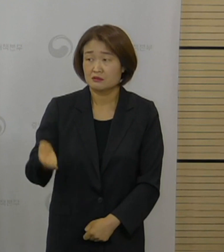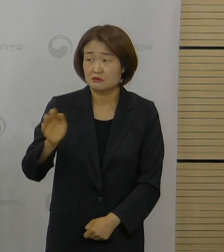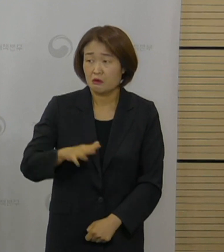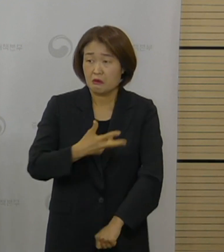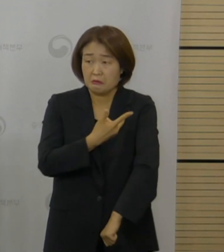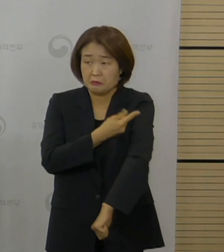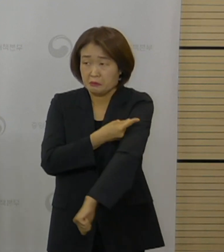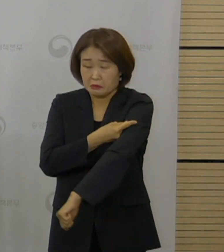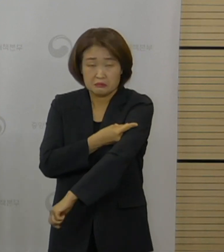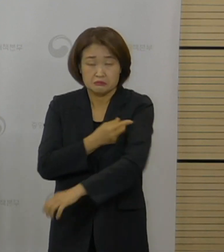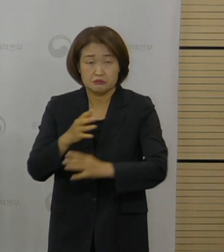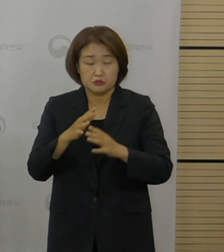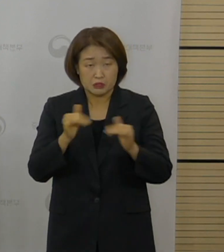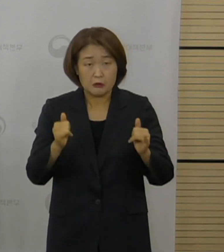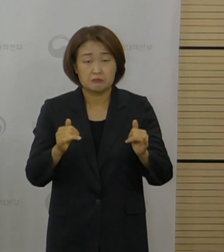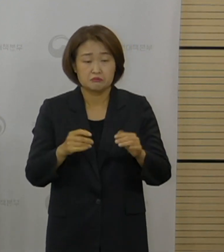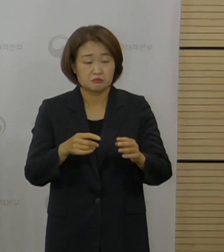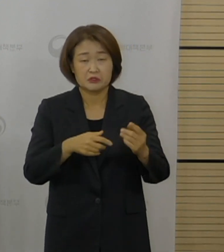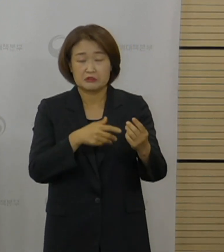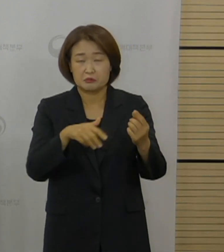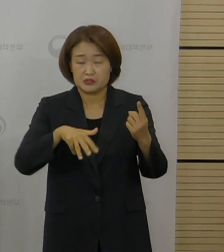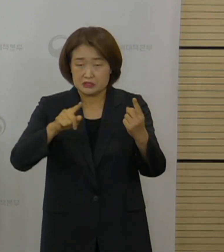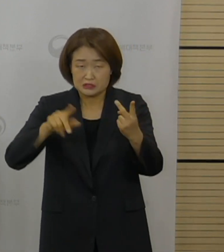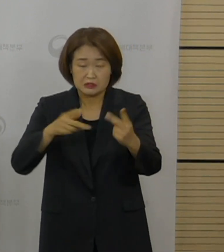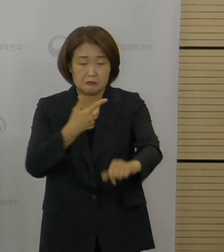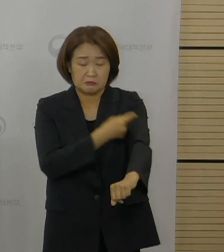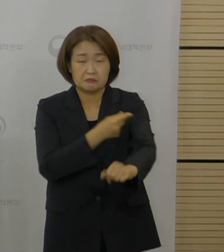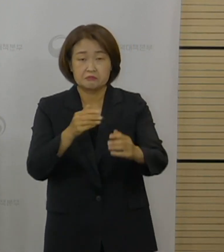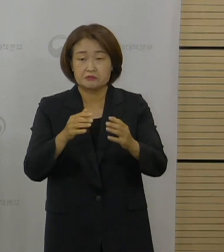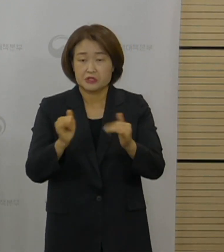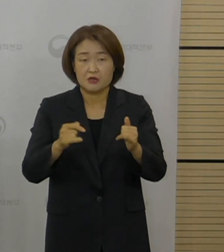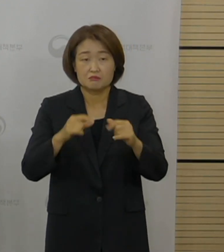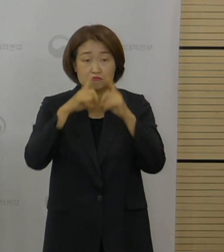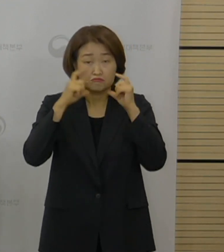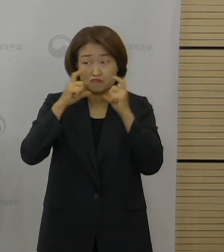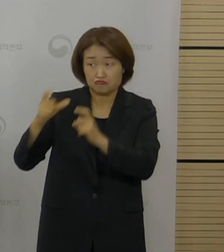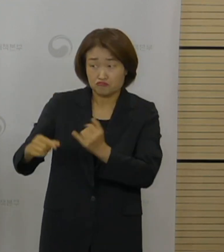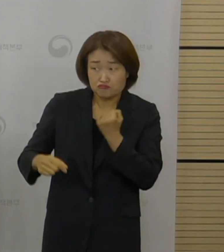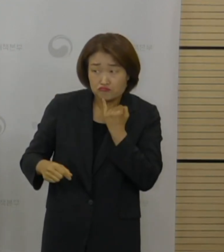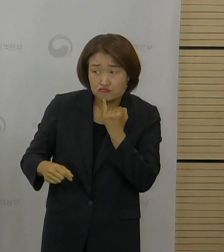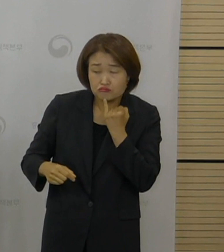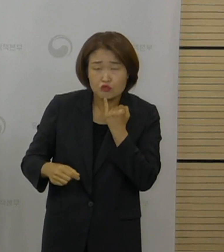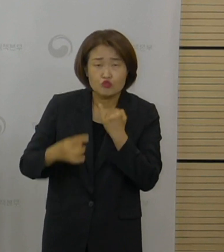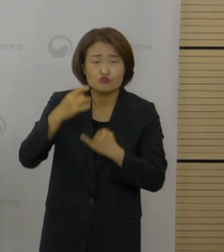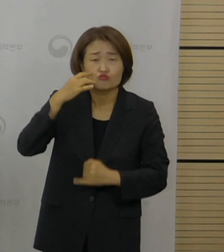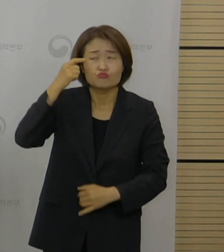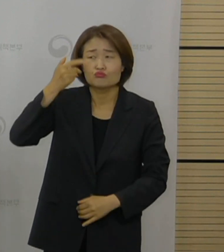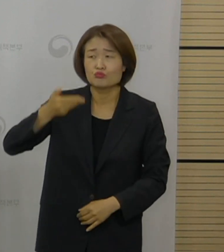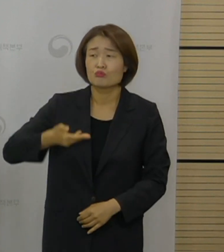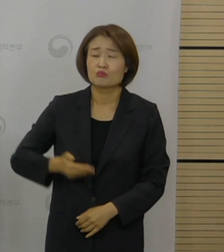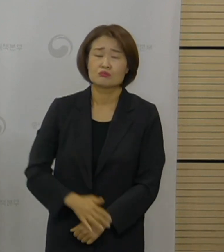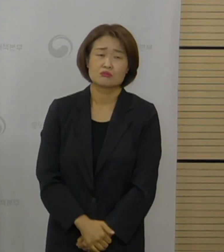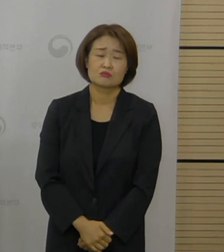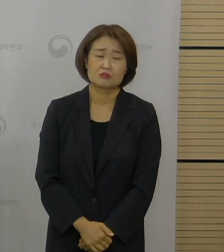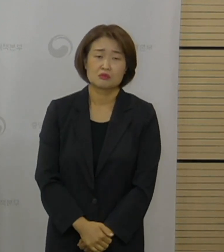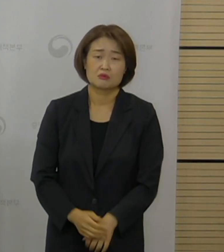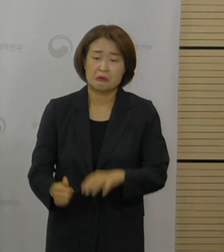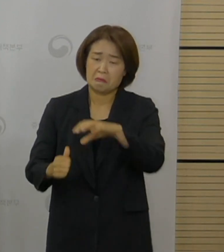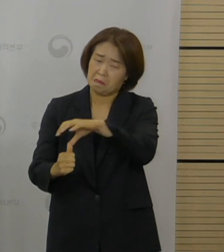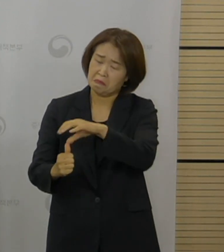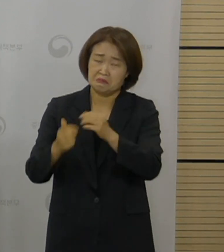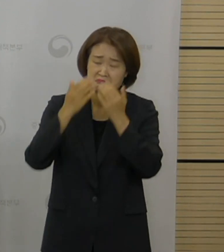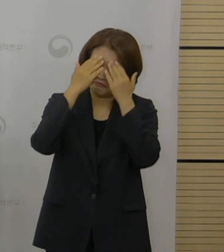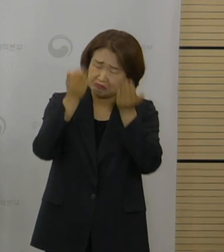조정할 필요는 없는지. 이 부분은? 네, 해당 부분에 대해서 설명드리겠습니다.